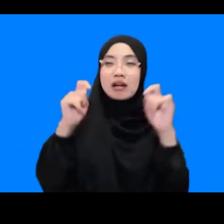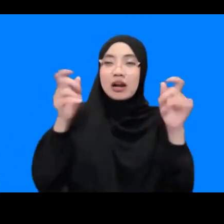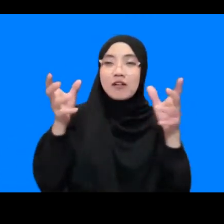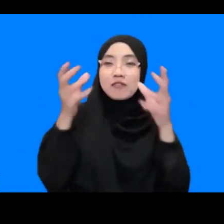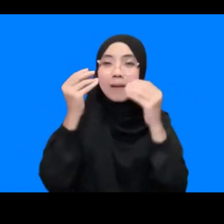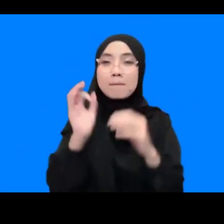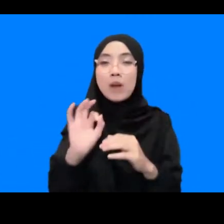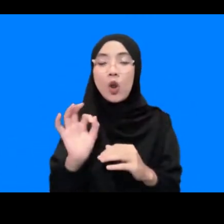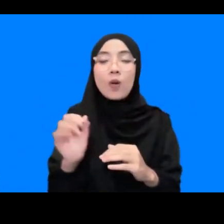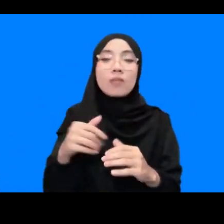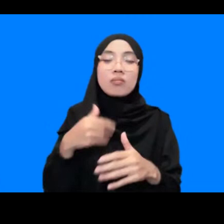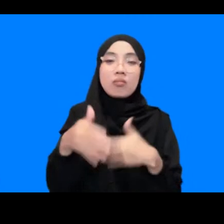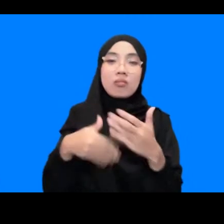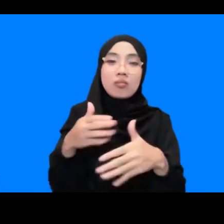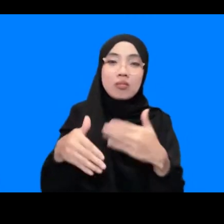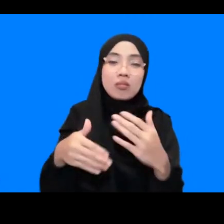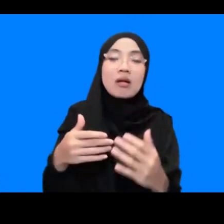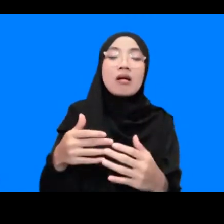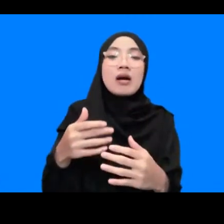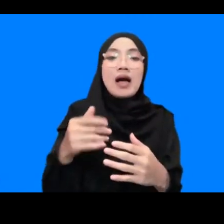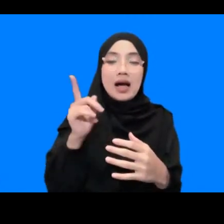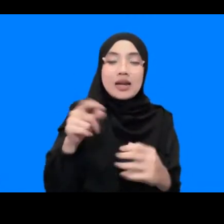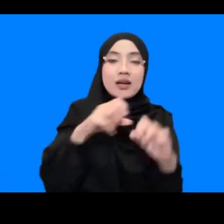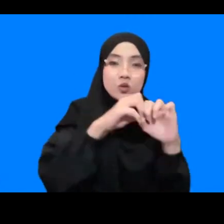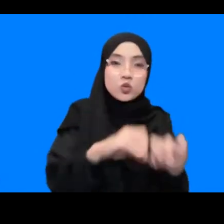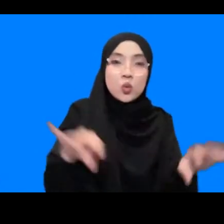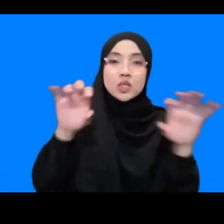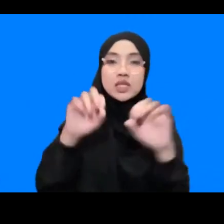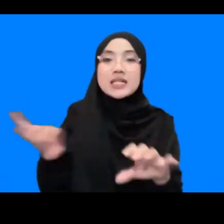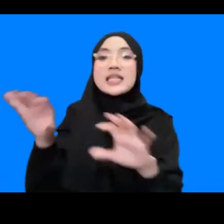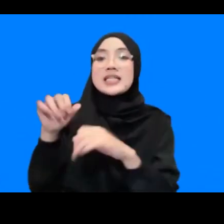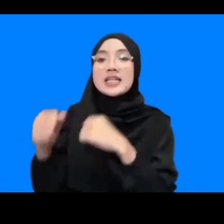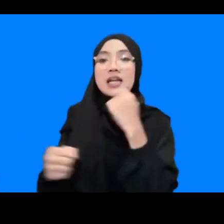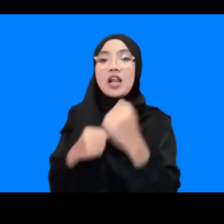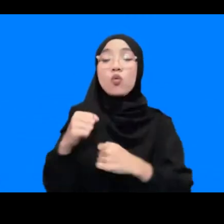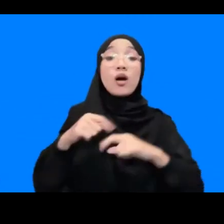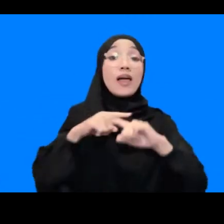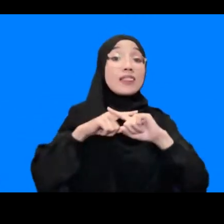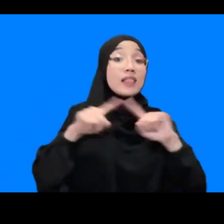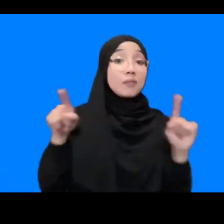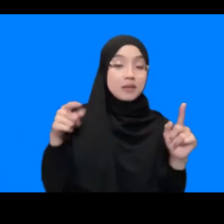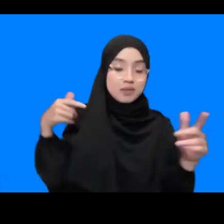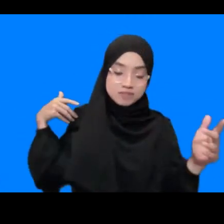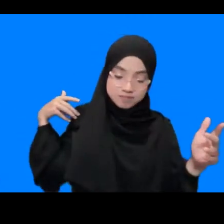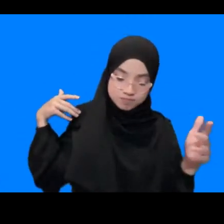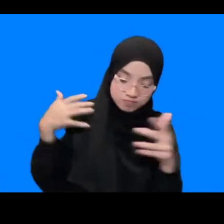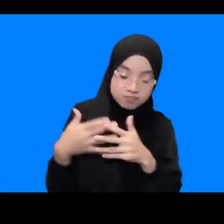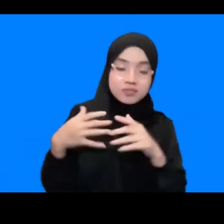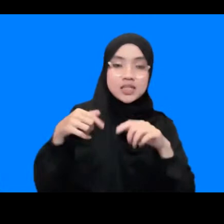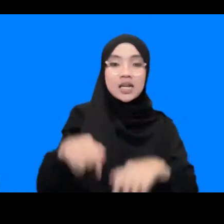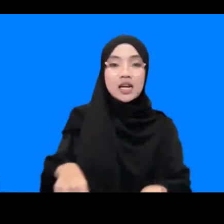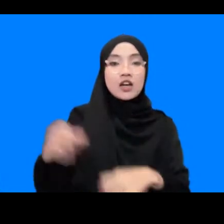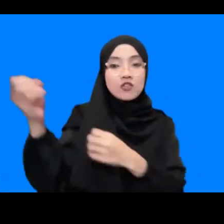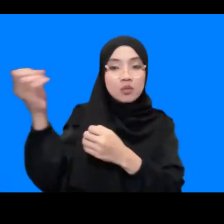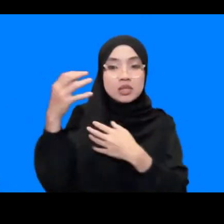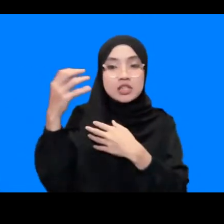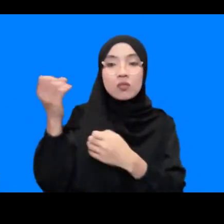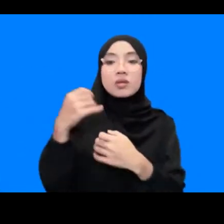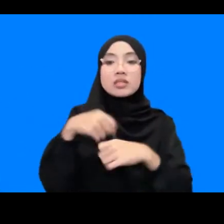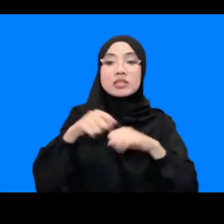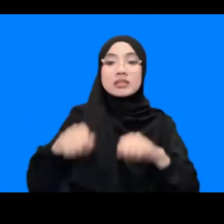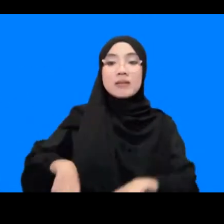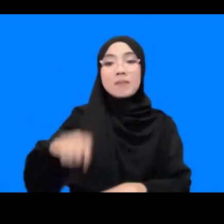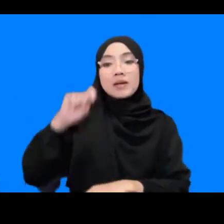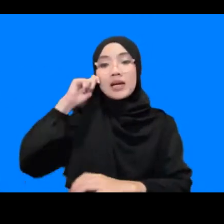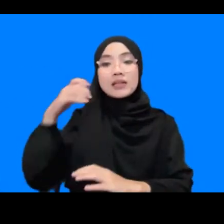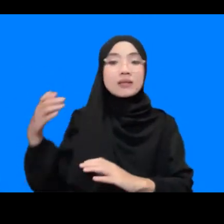seiringnya waktu mulai ada sosialisasi yang dilakukan namun sampai saat ini informasi terkait peringatan dini ini